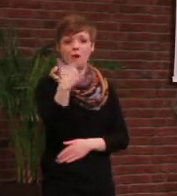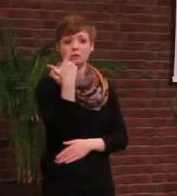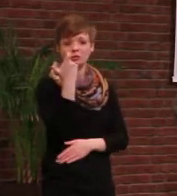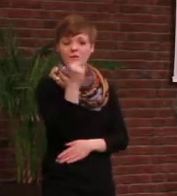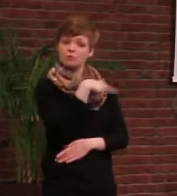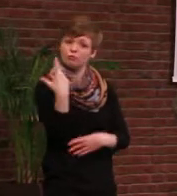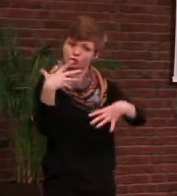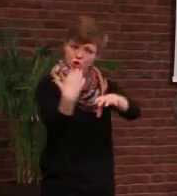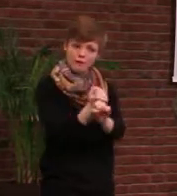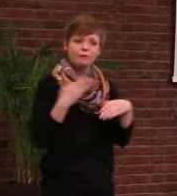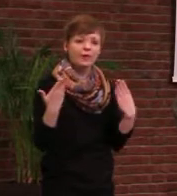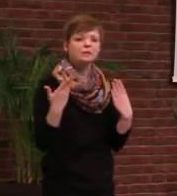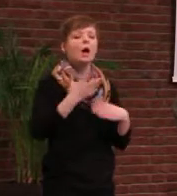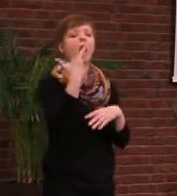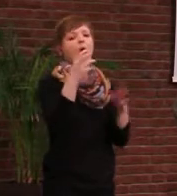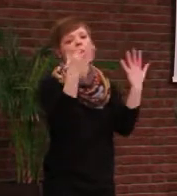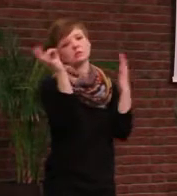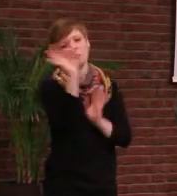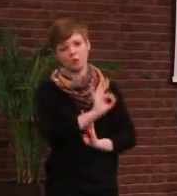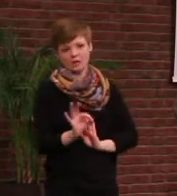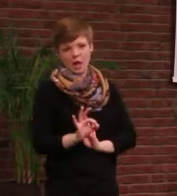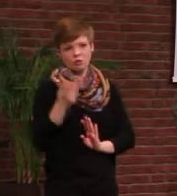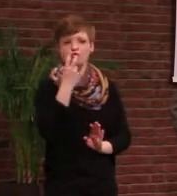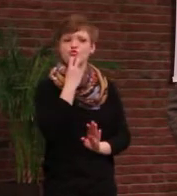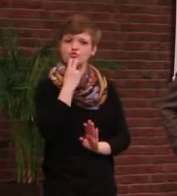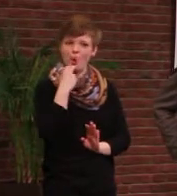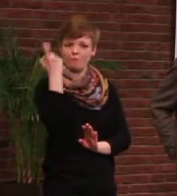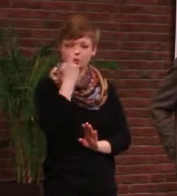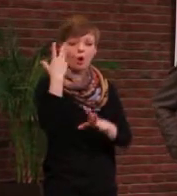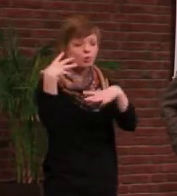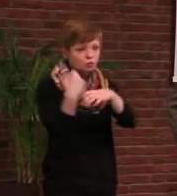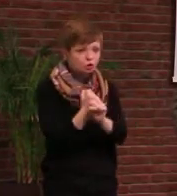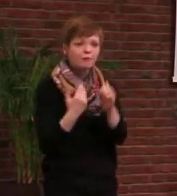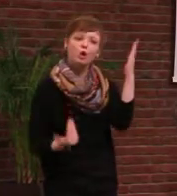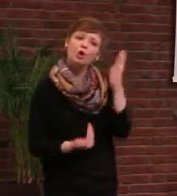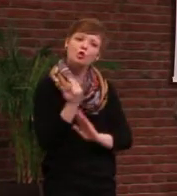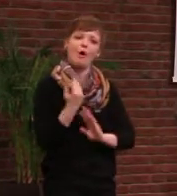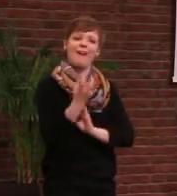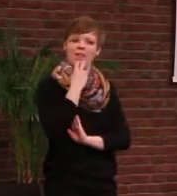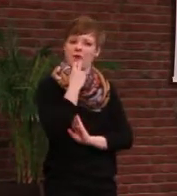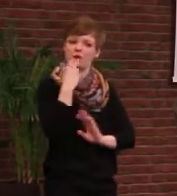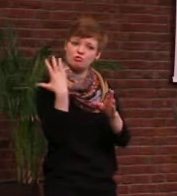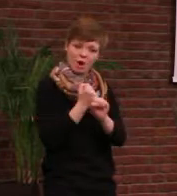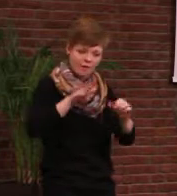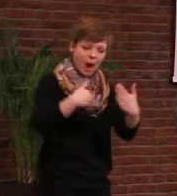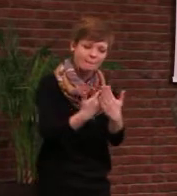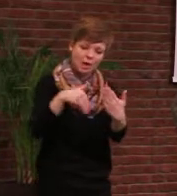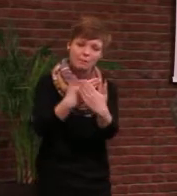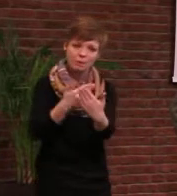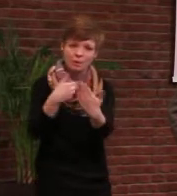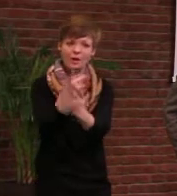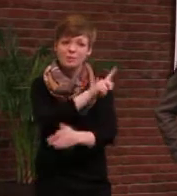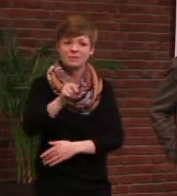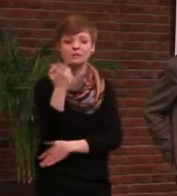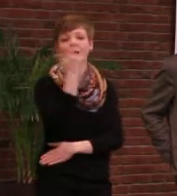80 Prozent der Stromversorgung in Berlin und Brandenburg aus erneuerbaren sicherzustellen und bis 2030 zu 100